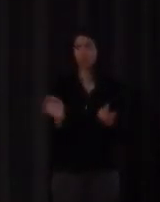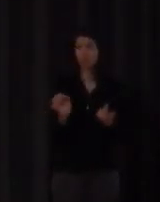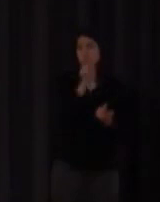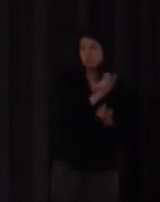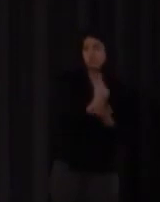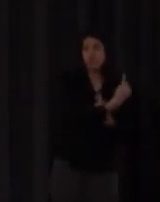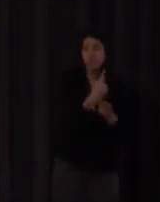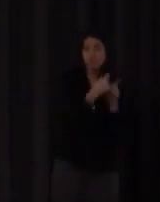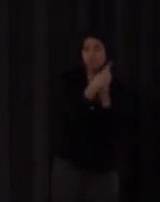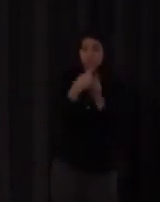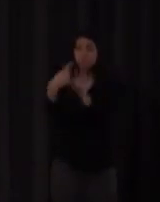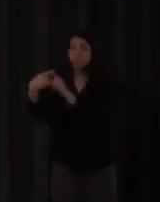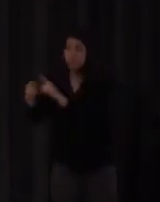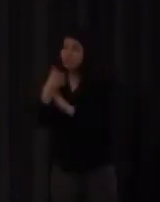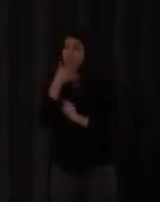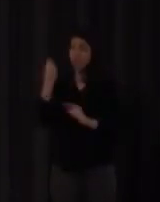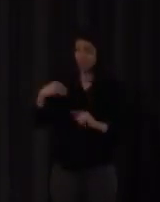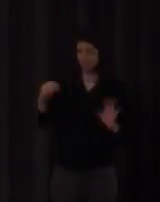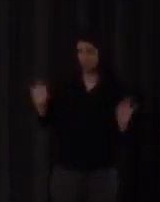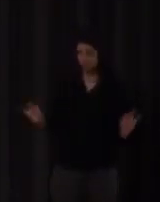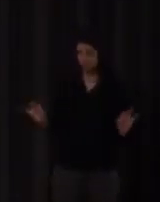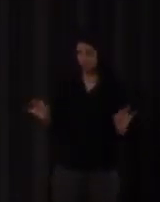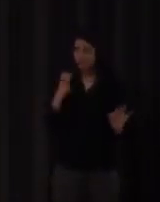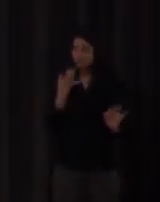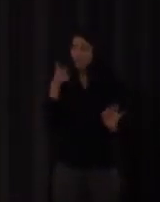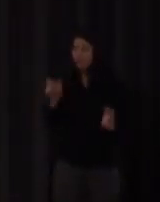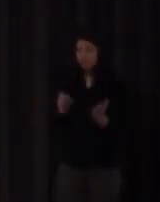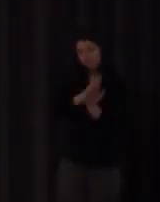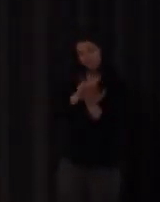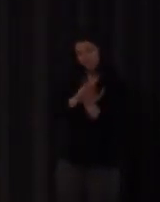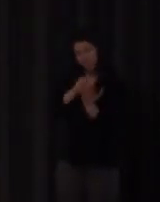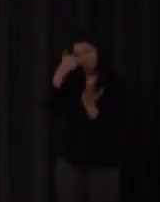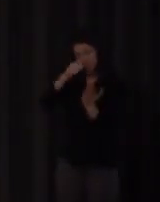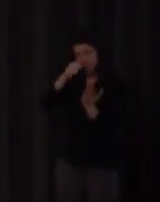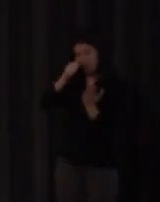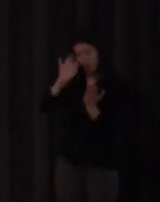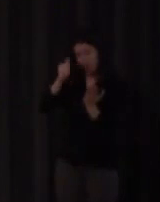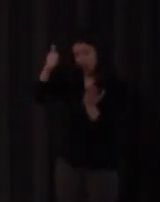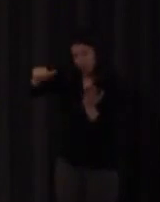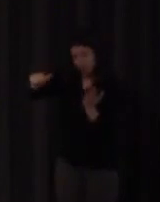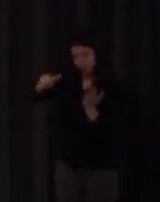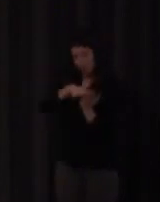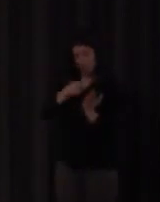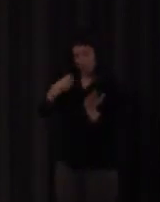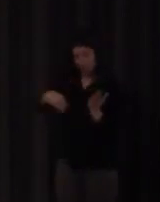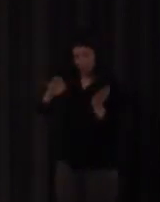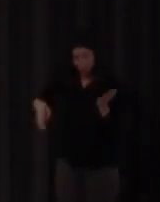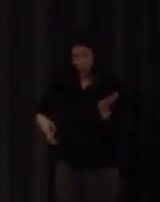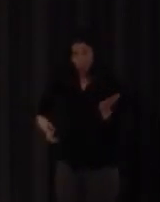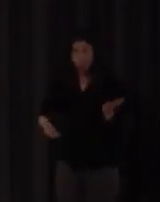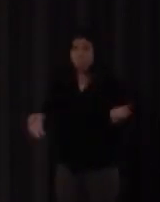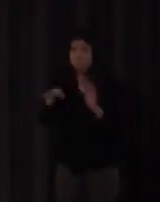primero para una persona que está leyendo esto y esto lo entiende vale es válido yo puedo estar